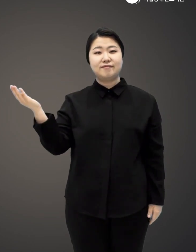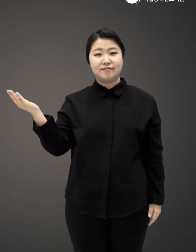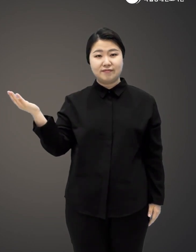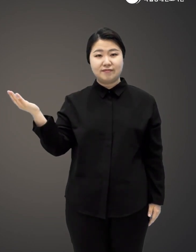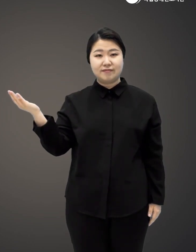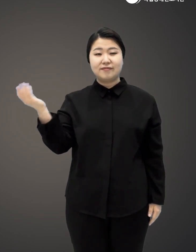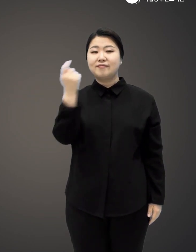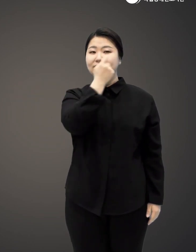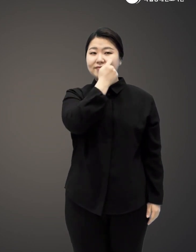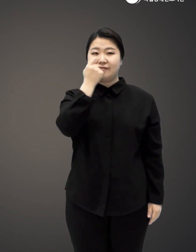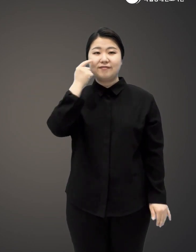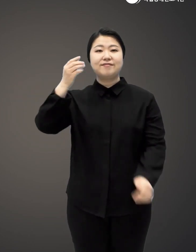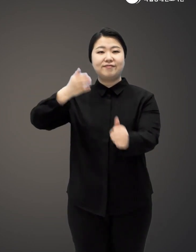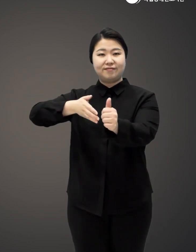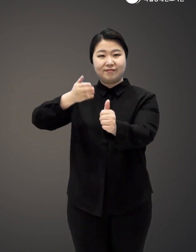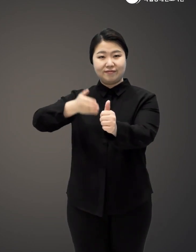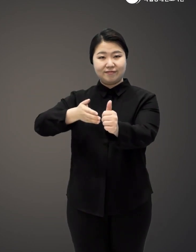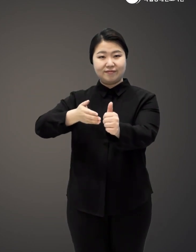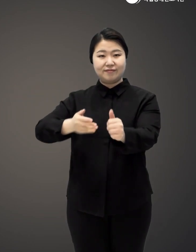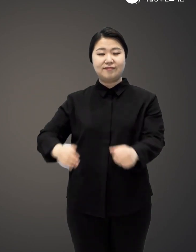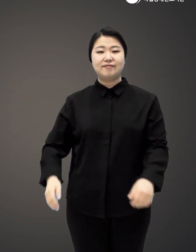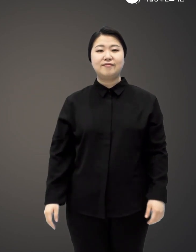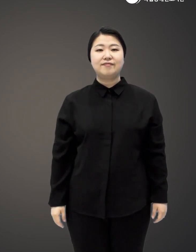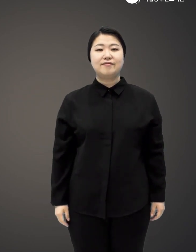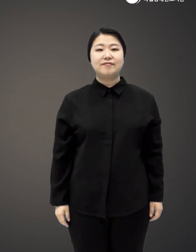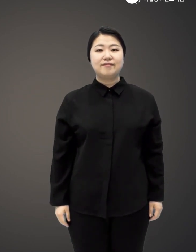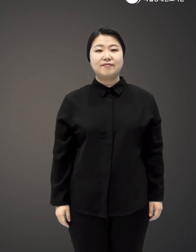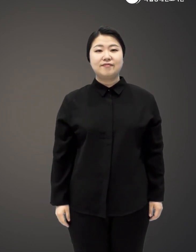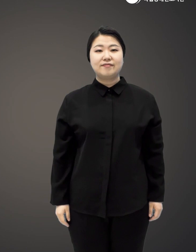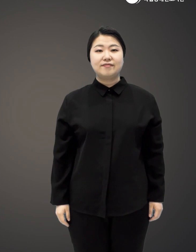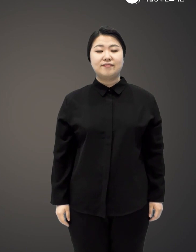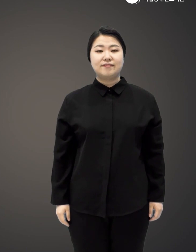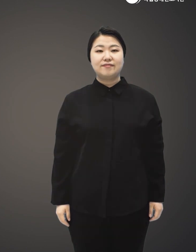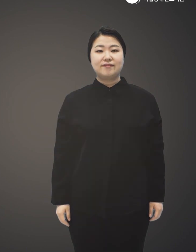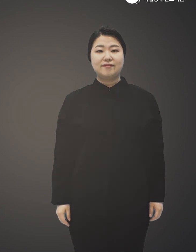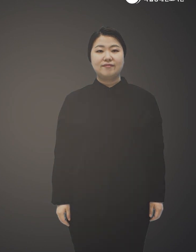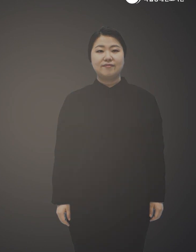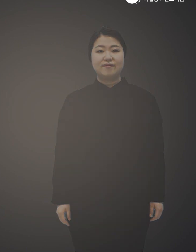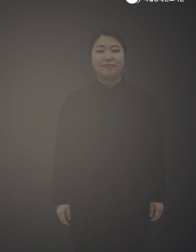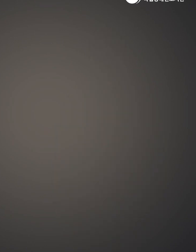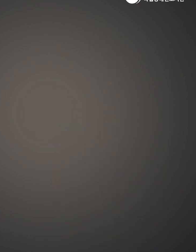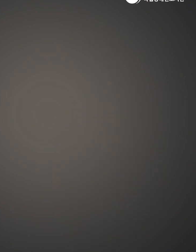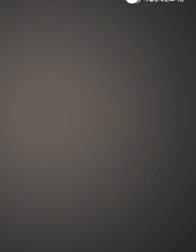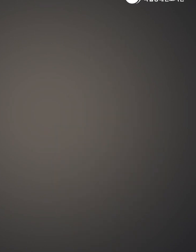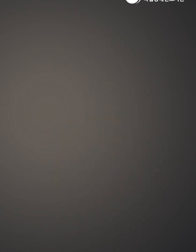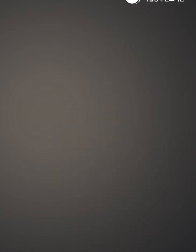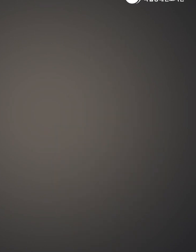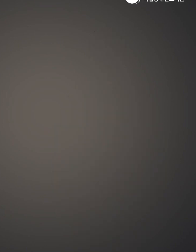저자, 레슬리 컨 출판사, 열린 책들